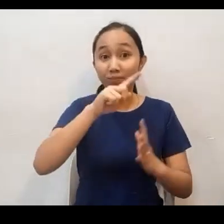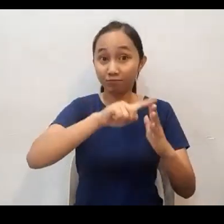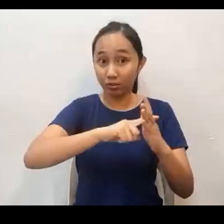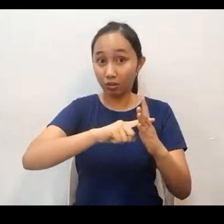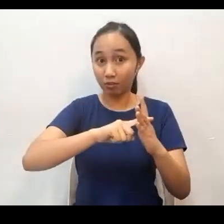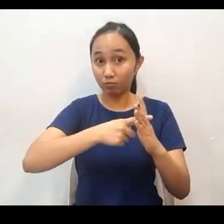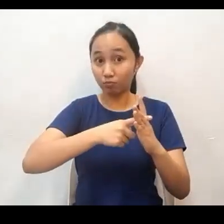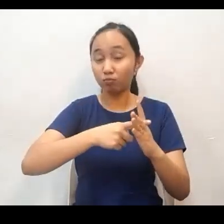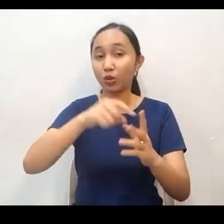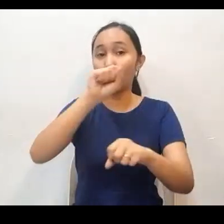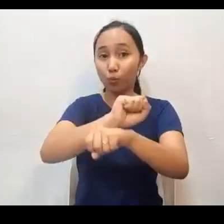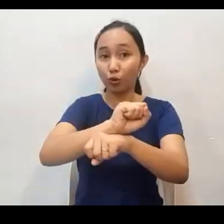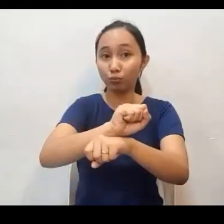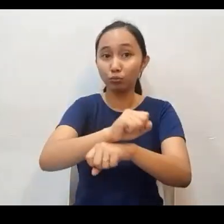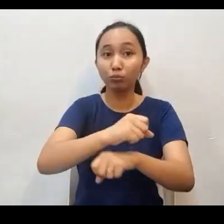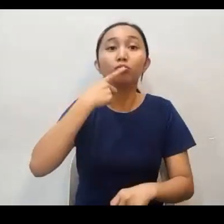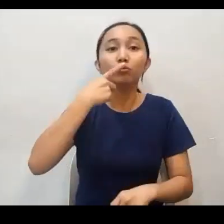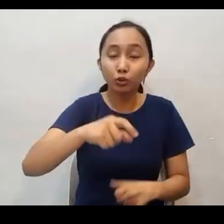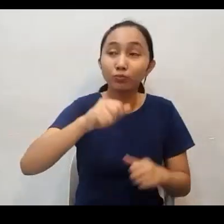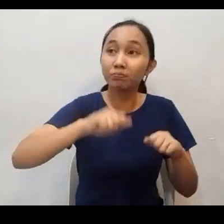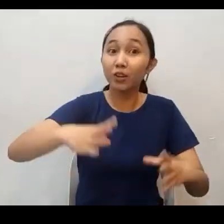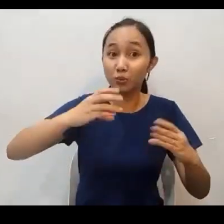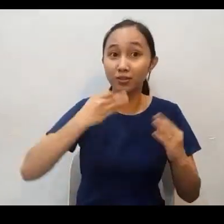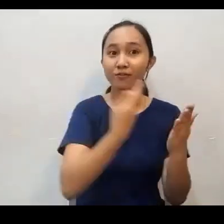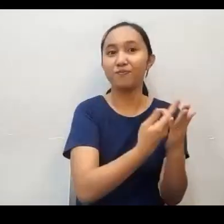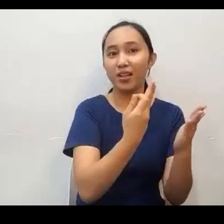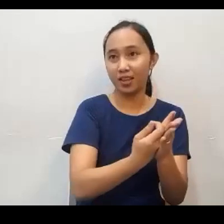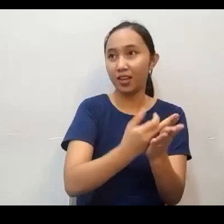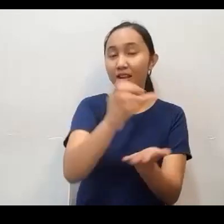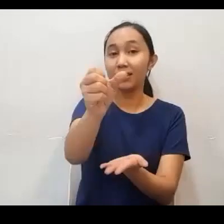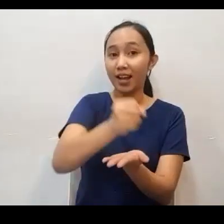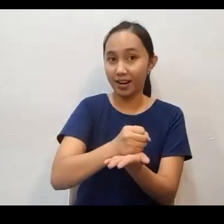Kaya kapag sila po ay nagsimula ng kumita ng pera